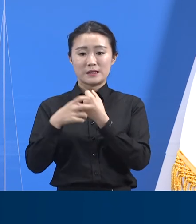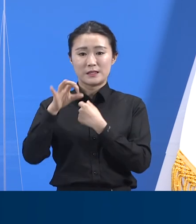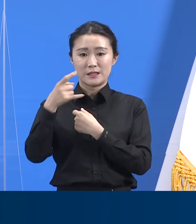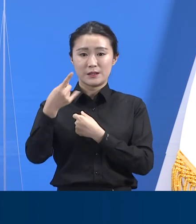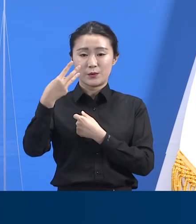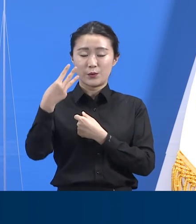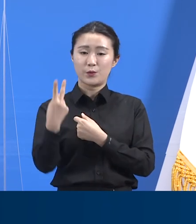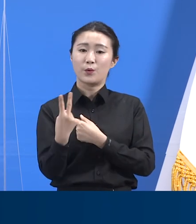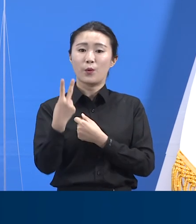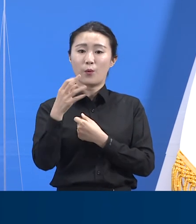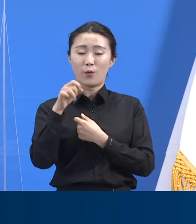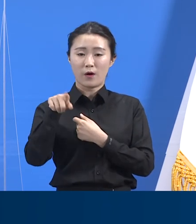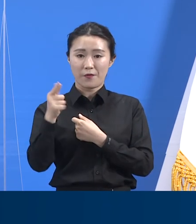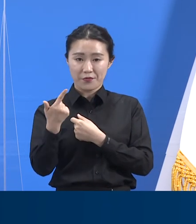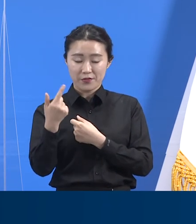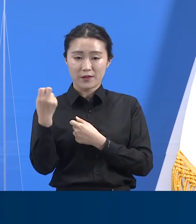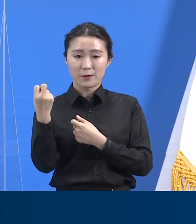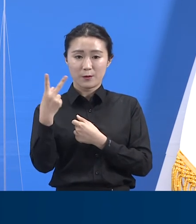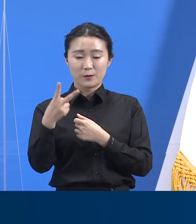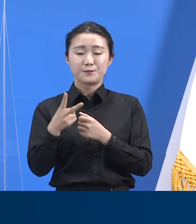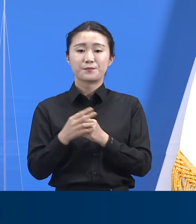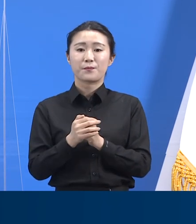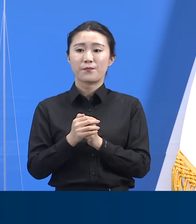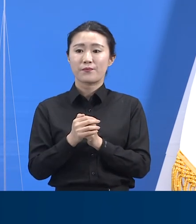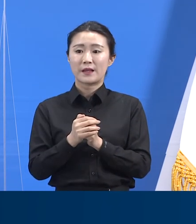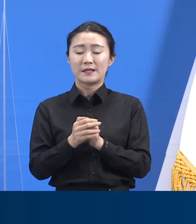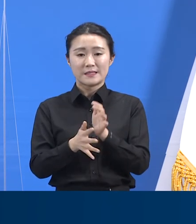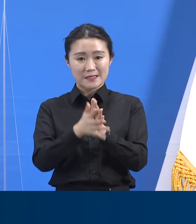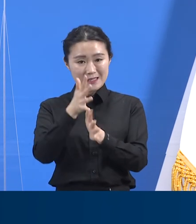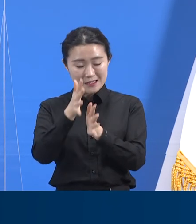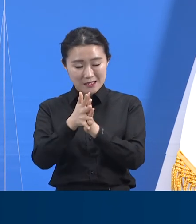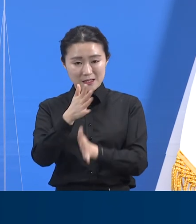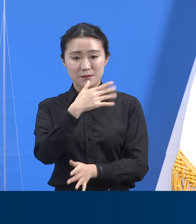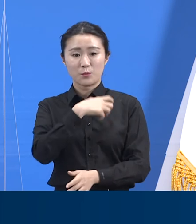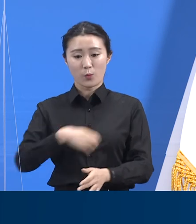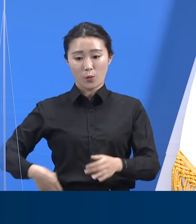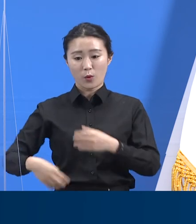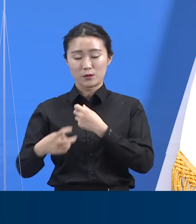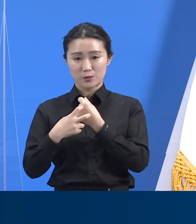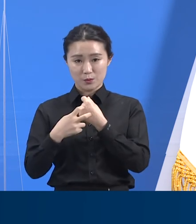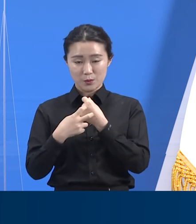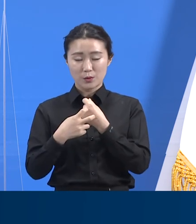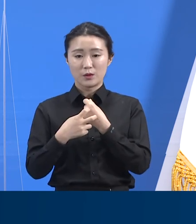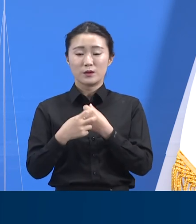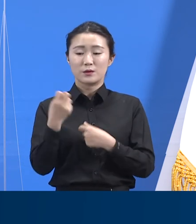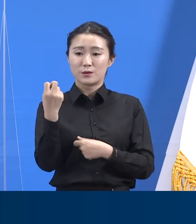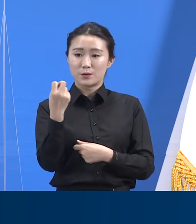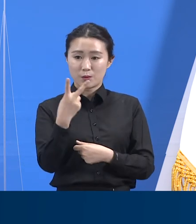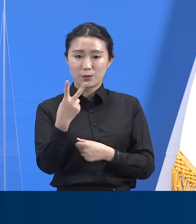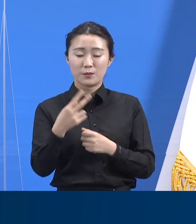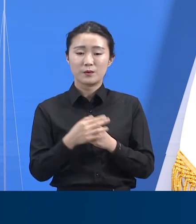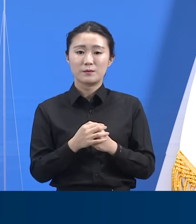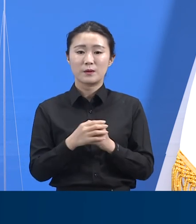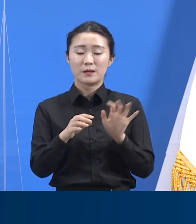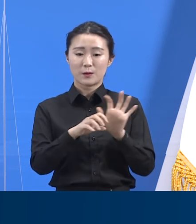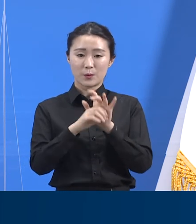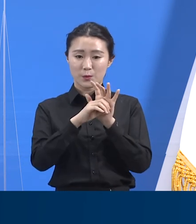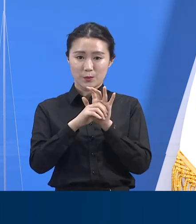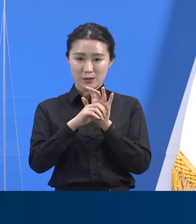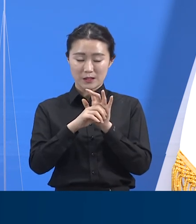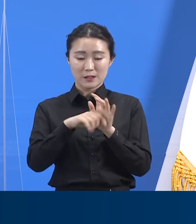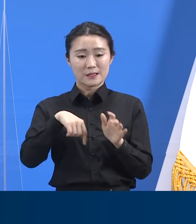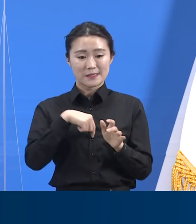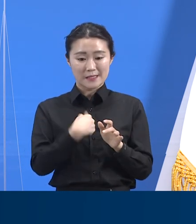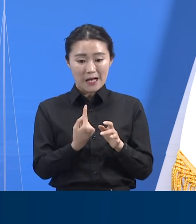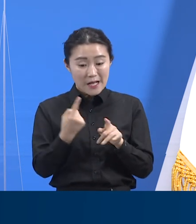중앙방역대책본부의 전문가와 관계자들이 패널로 참석하여 경기도의 코로나19 자가치료 프로그램 성과를